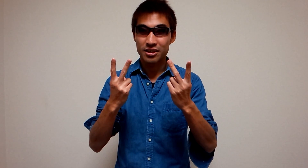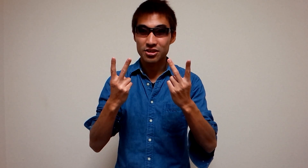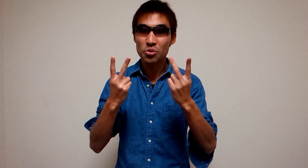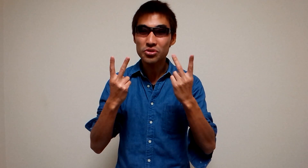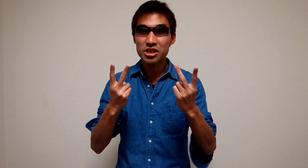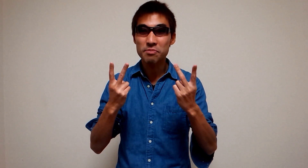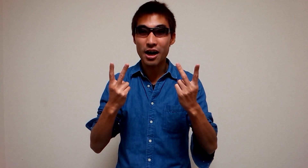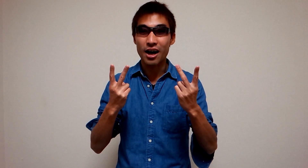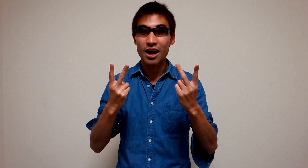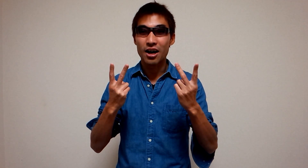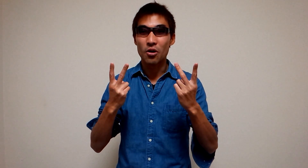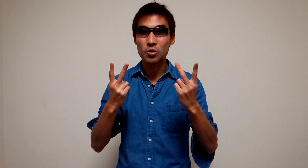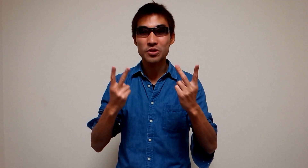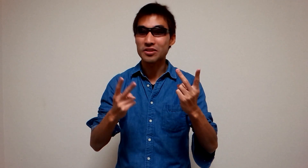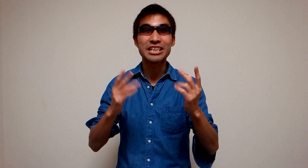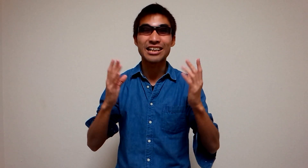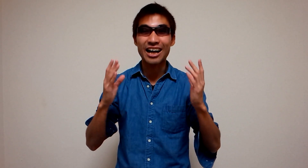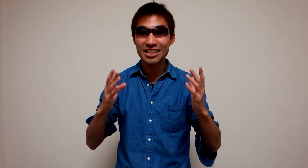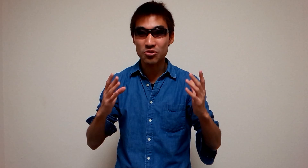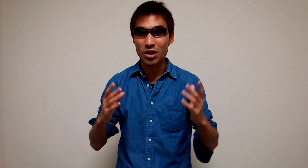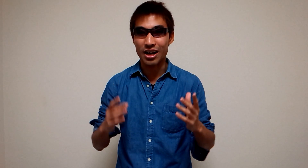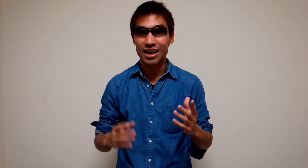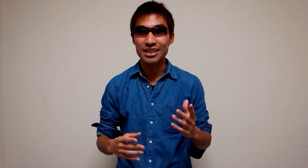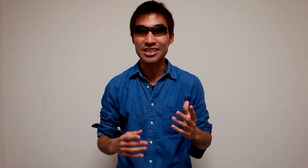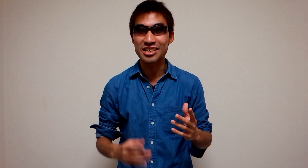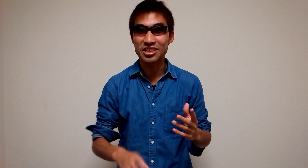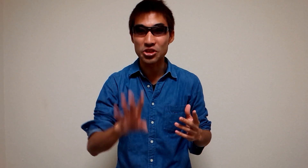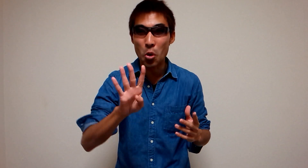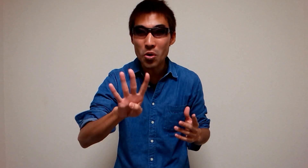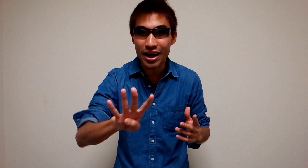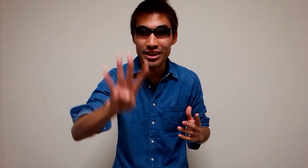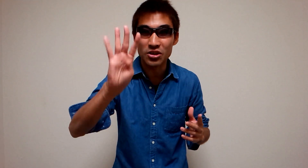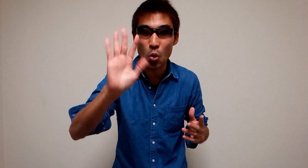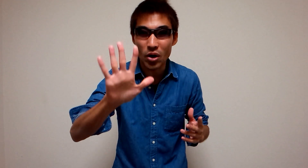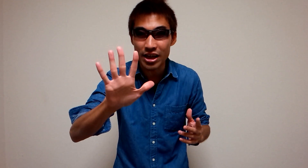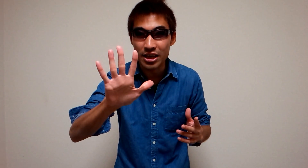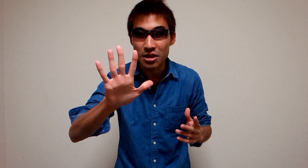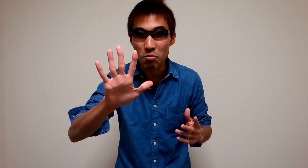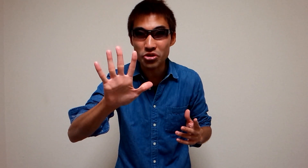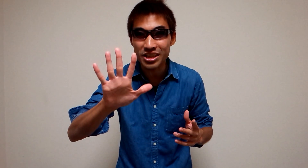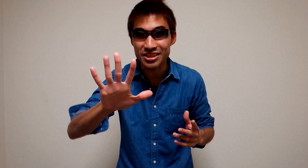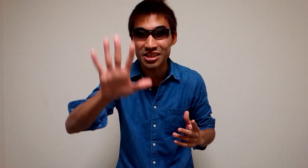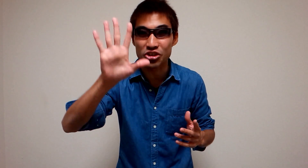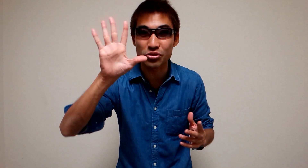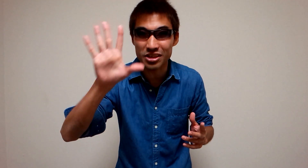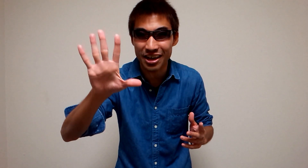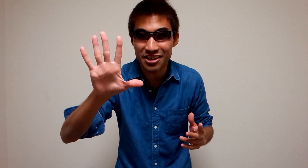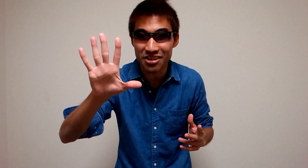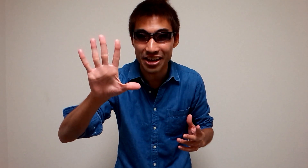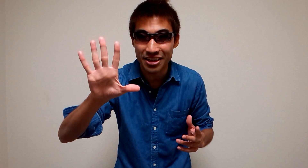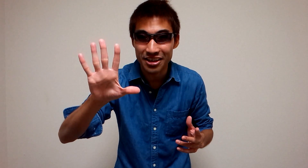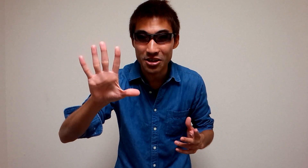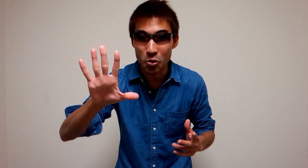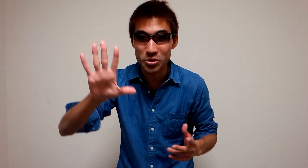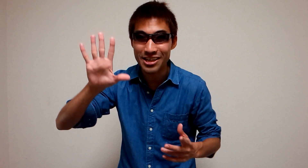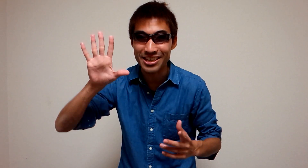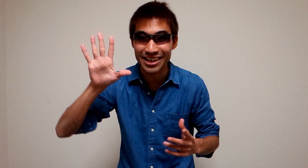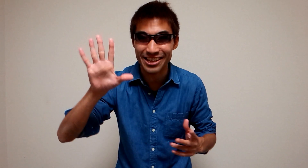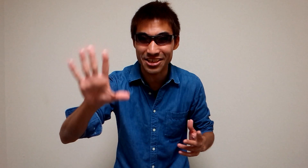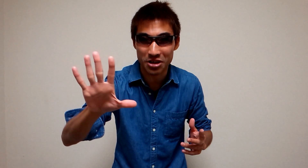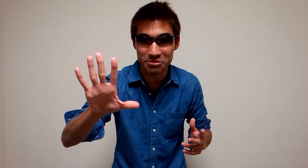そうすればおそらく1ヶ月後から1日4回5回もしかしたら10回ぐらいオナニーができるか